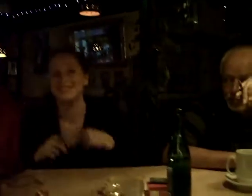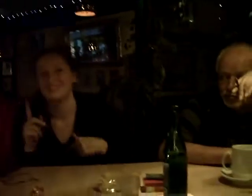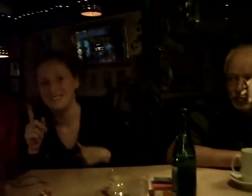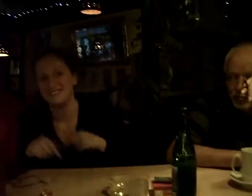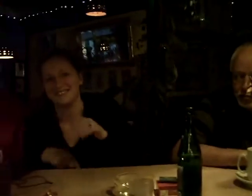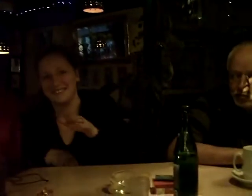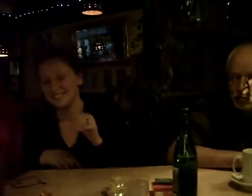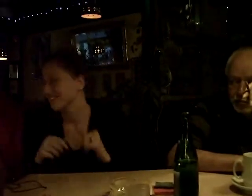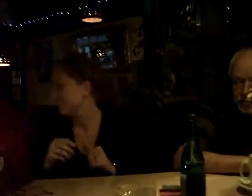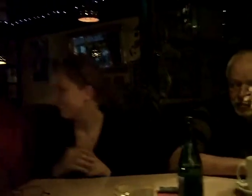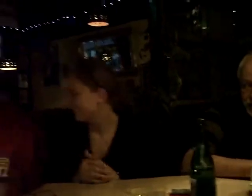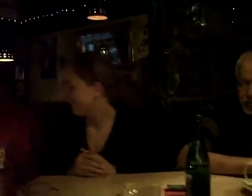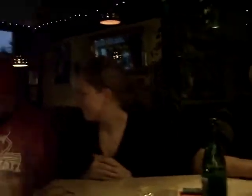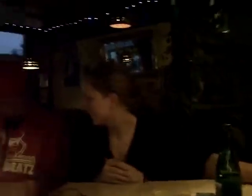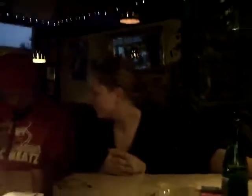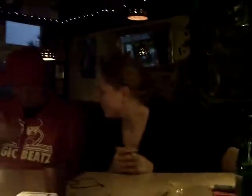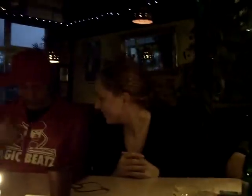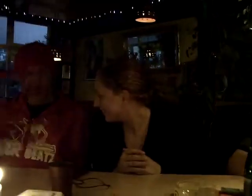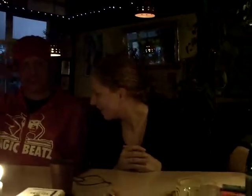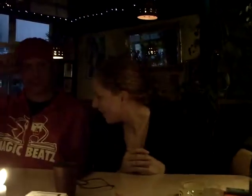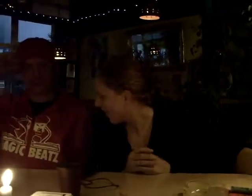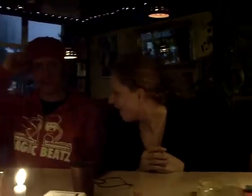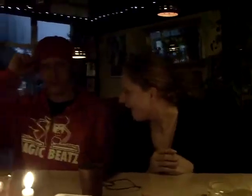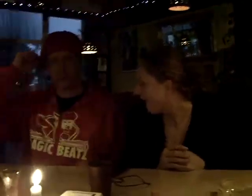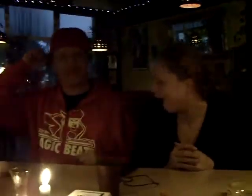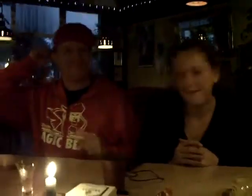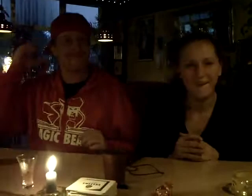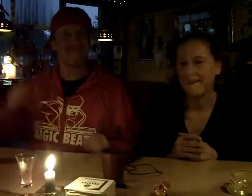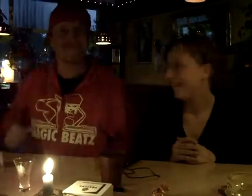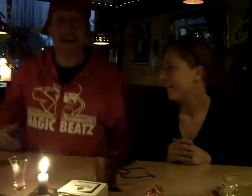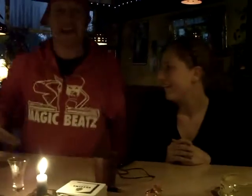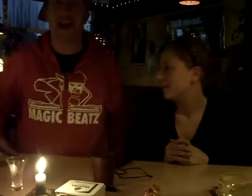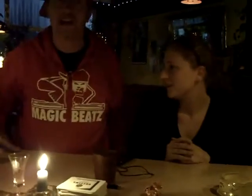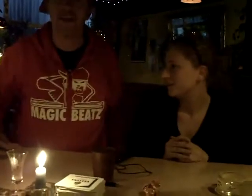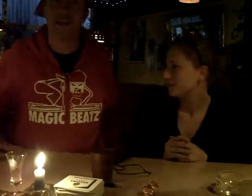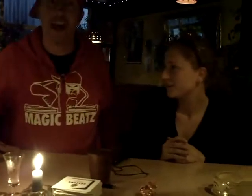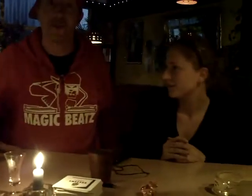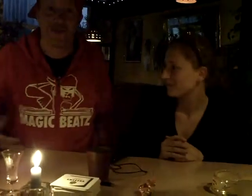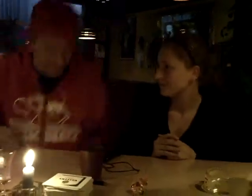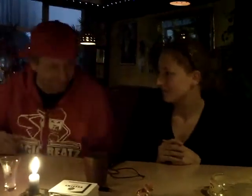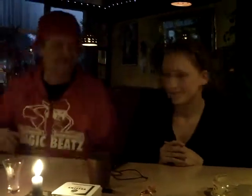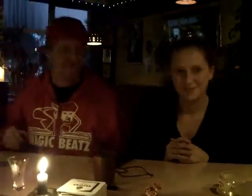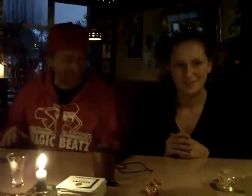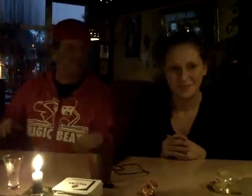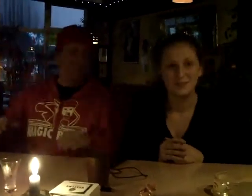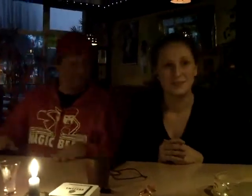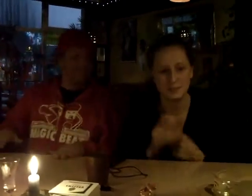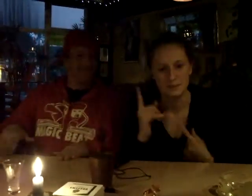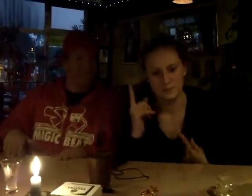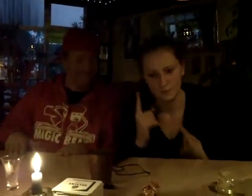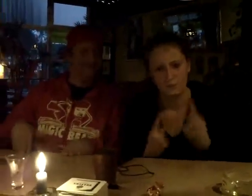Läuft. Der nach der Seite, genau. Check this out. Magic Beats.